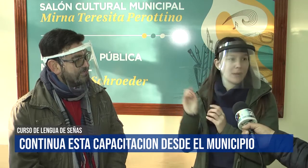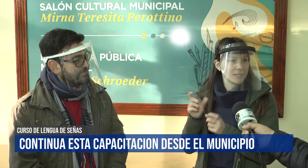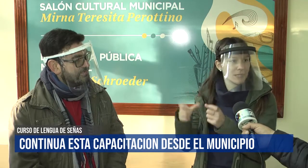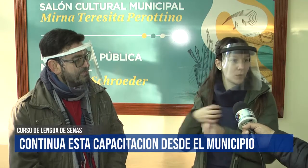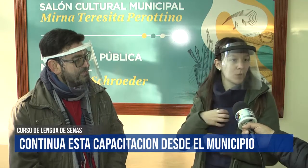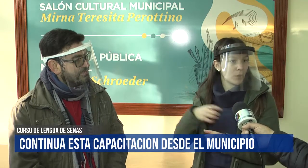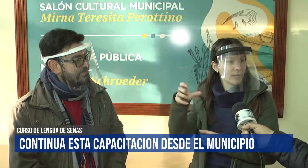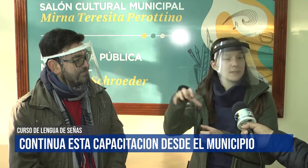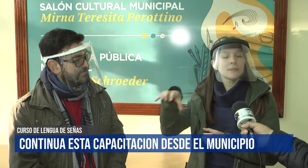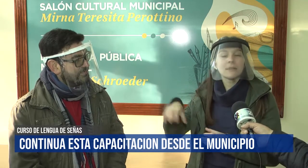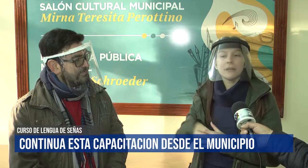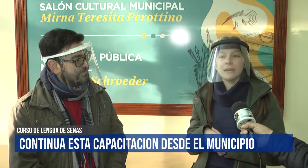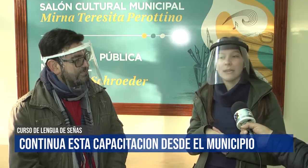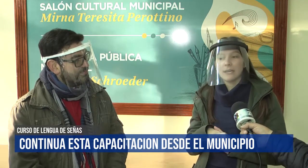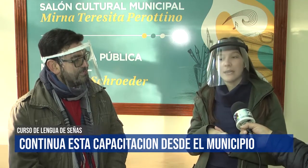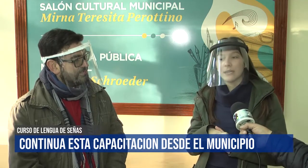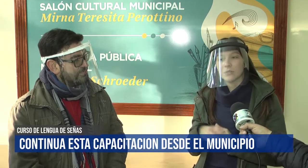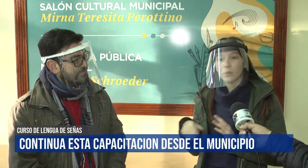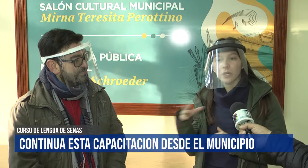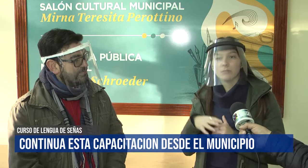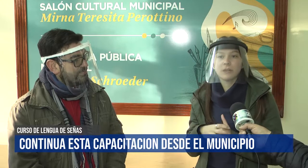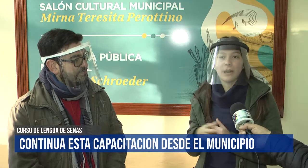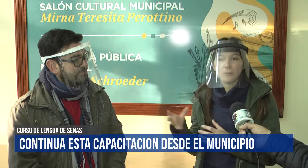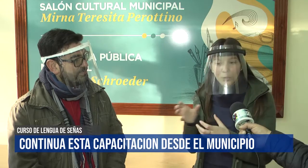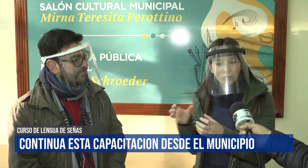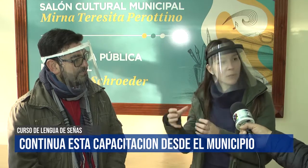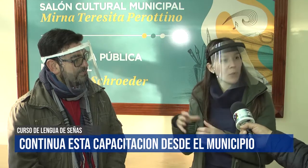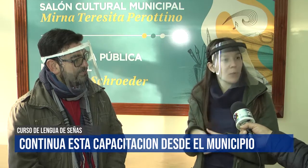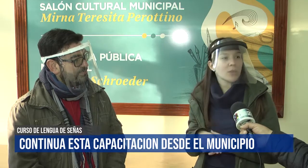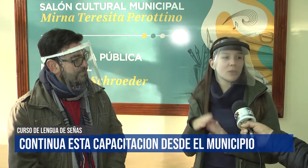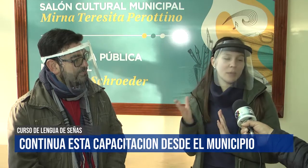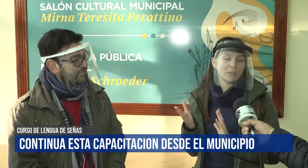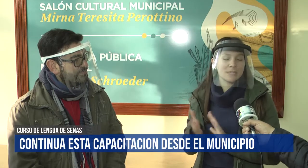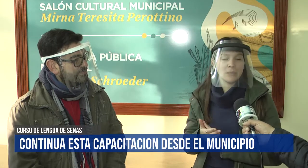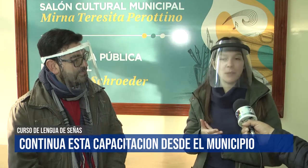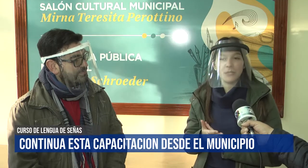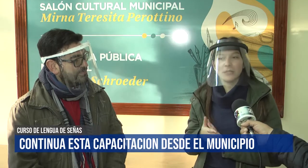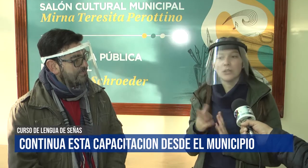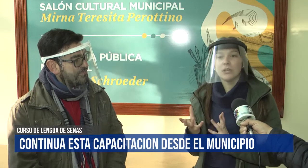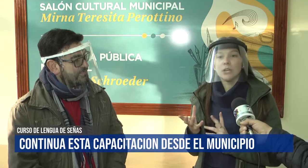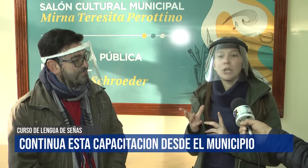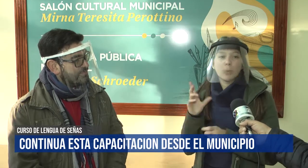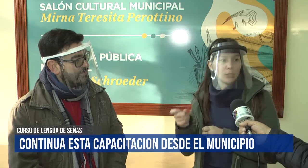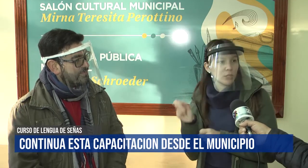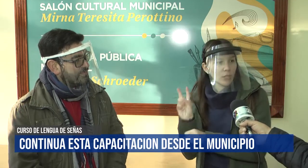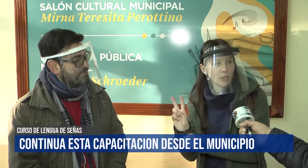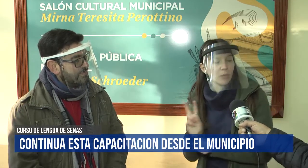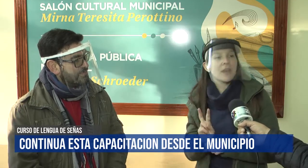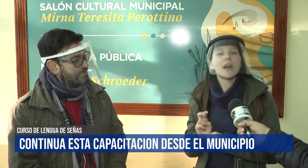baches en algunos lugares. Entonces, bueno, juntamos un poco, obviamente siempre respetando los protocolos de cuidado